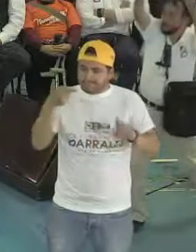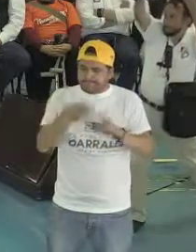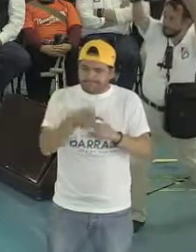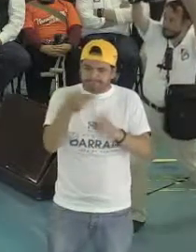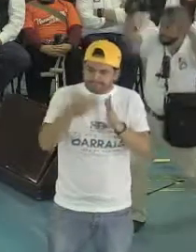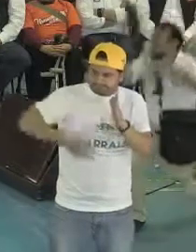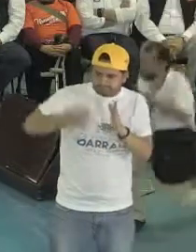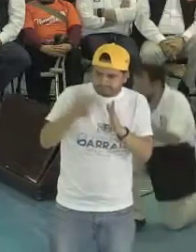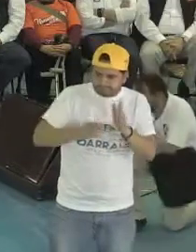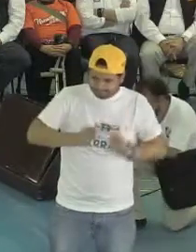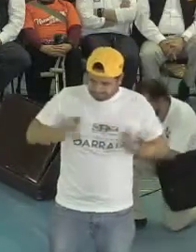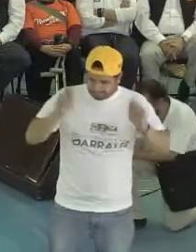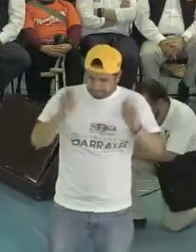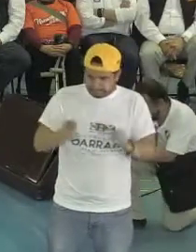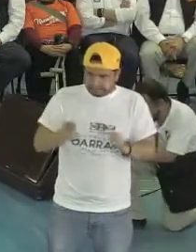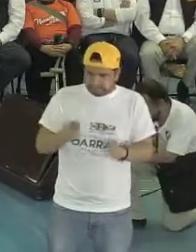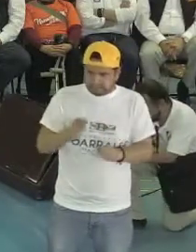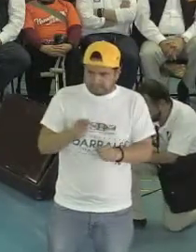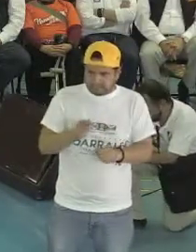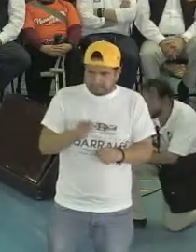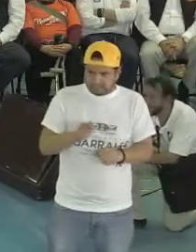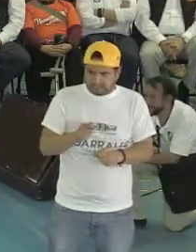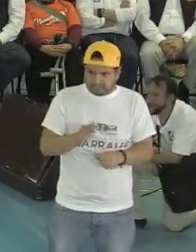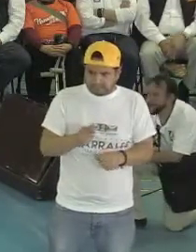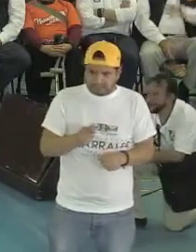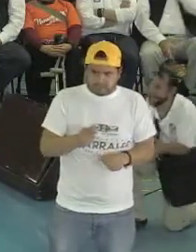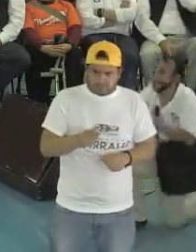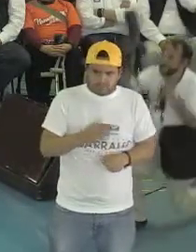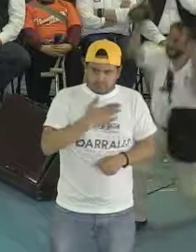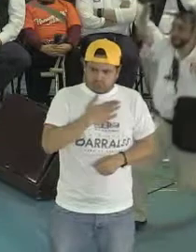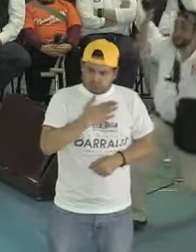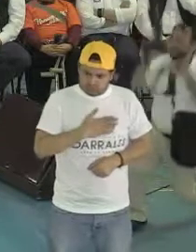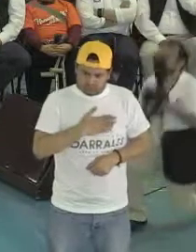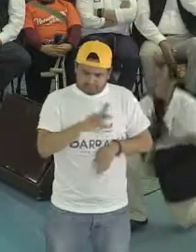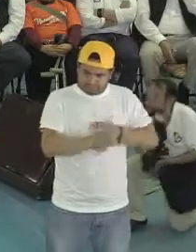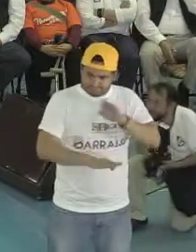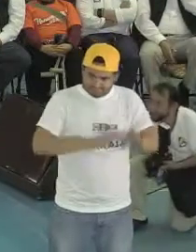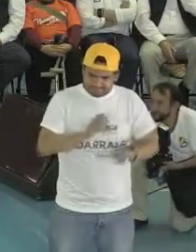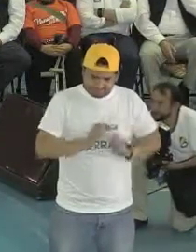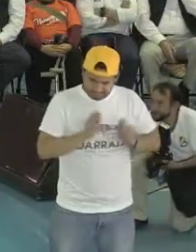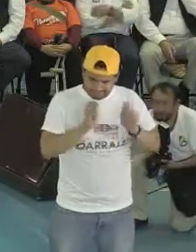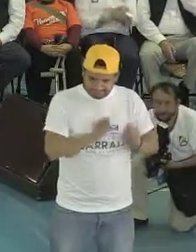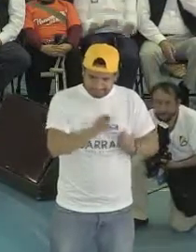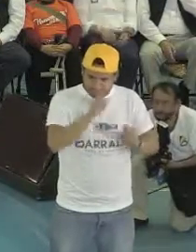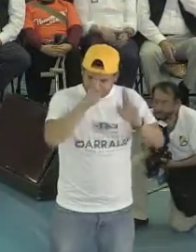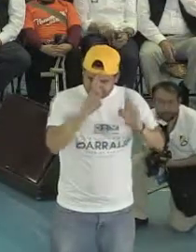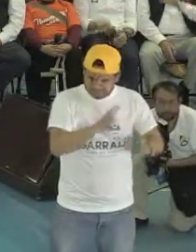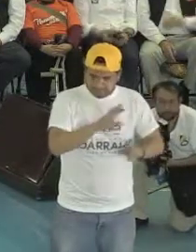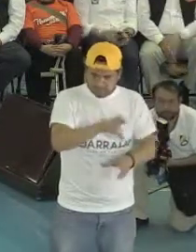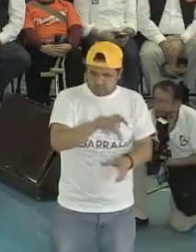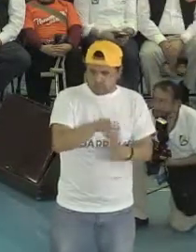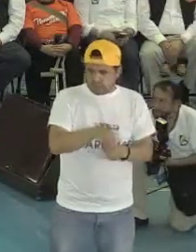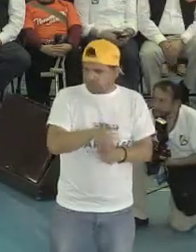les vamos a dar. Porque se trata justo de darles este trato y esa condición digna.